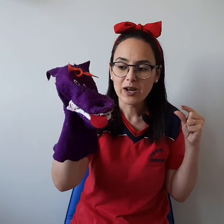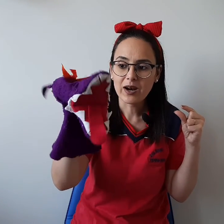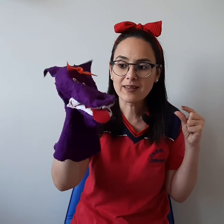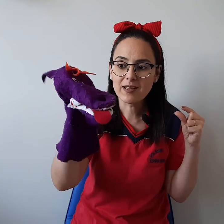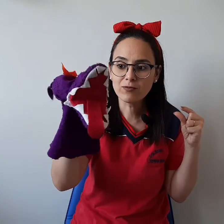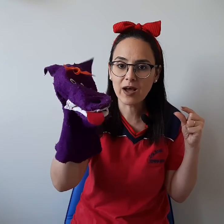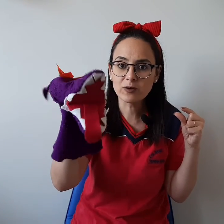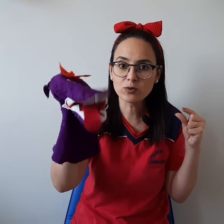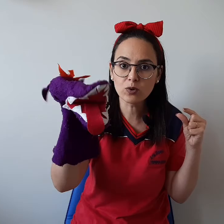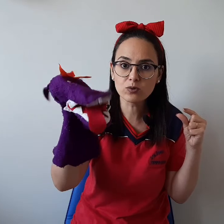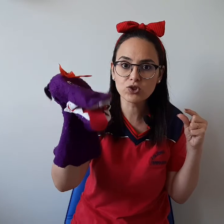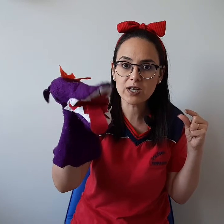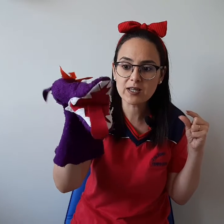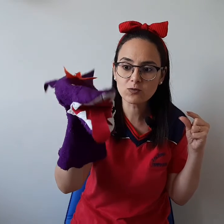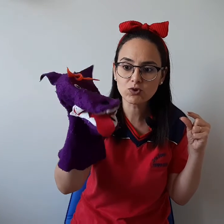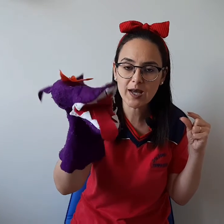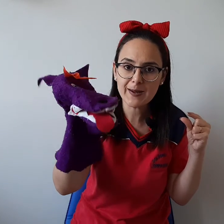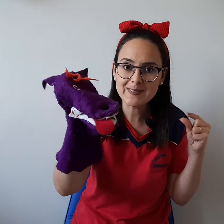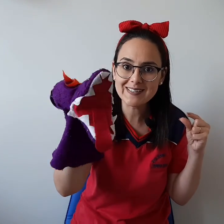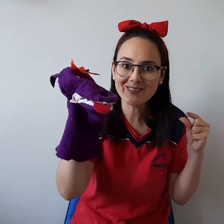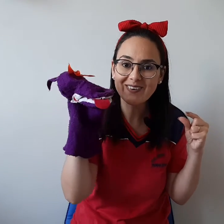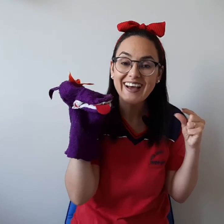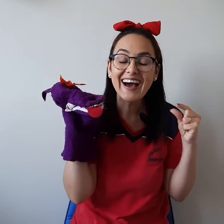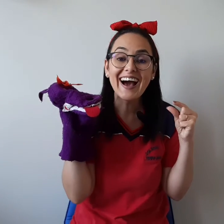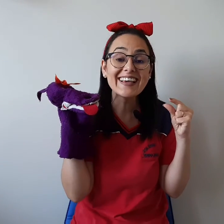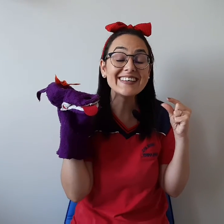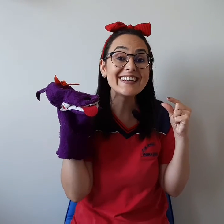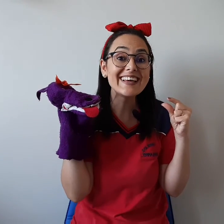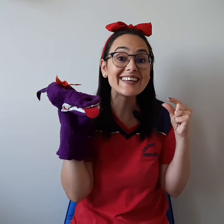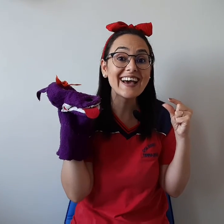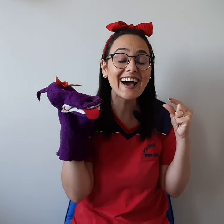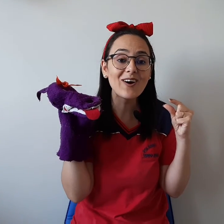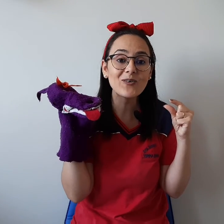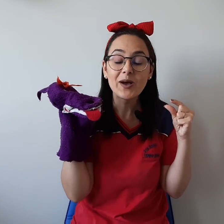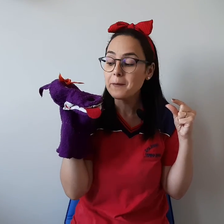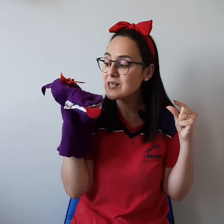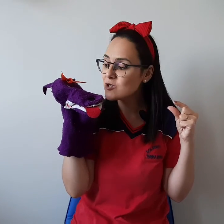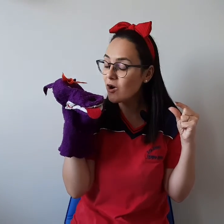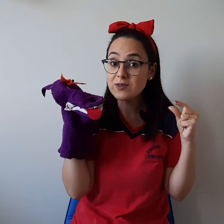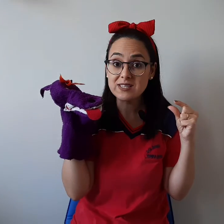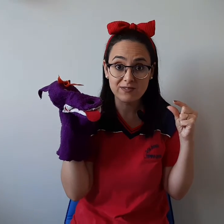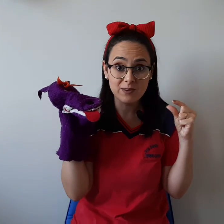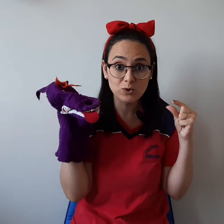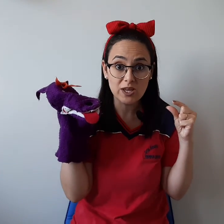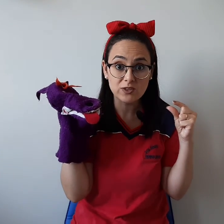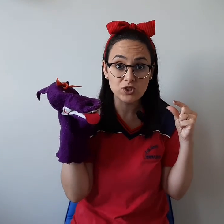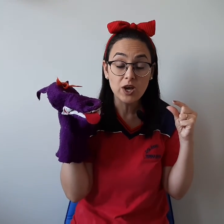Lá tem vários Todo dia nasce um jacarezinho Ai, que legal Mas, ó, você viu, gente